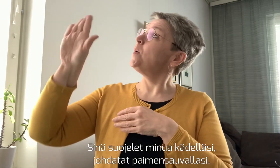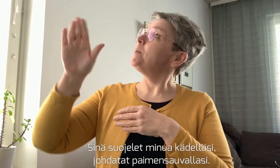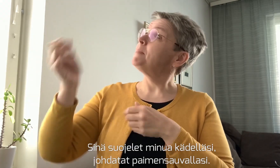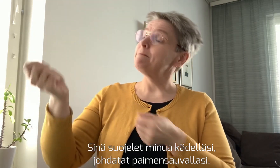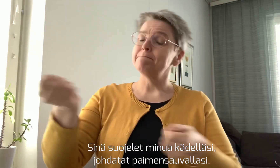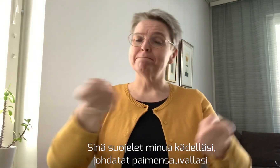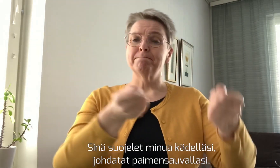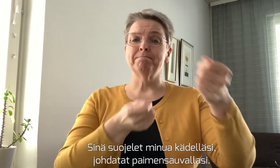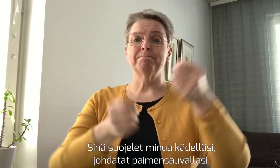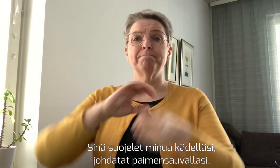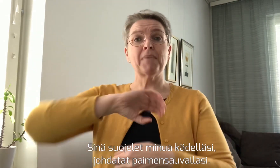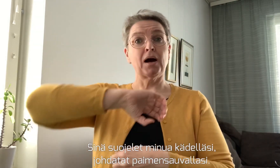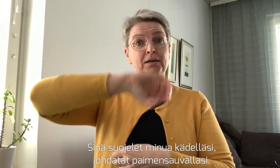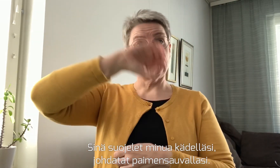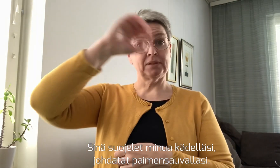Johdatat paimen sauvallasi.